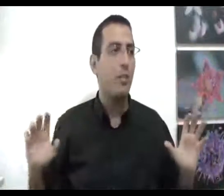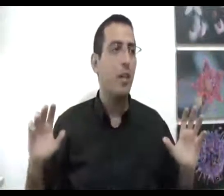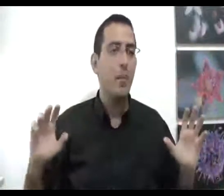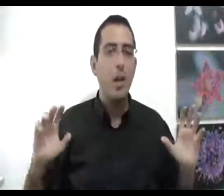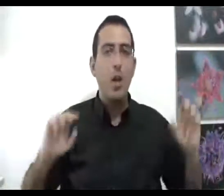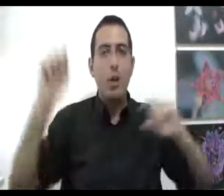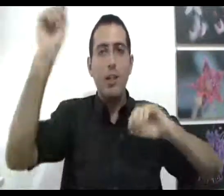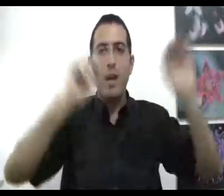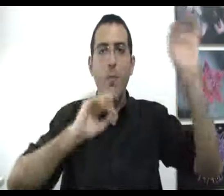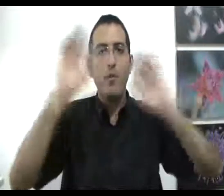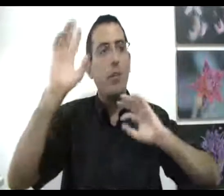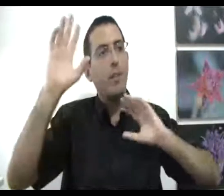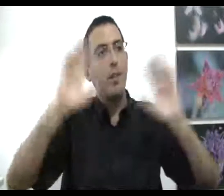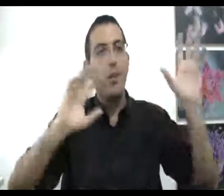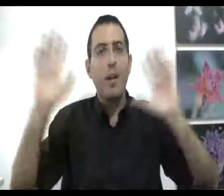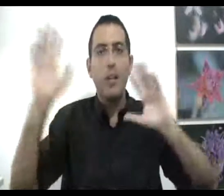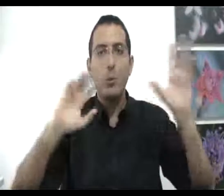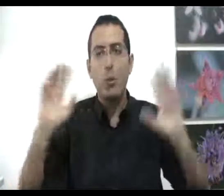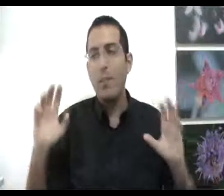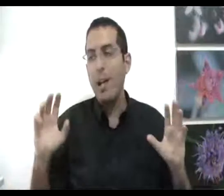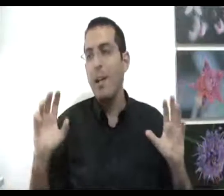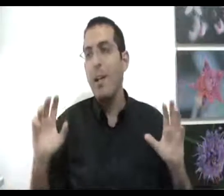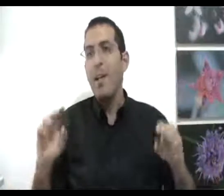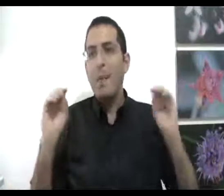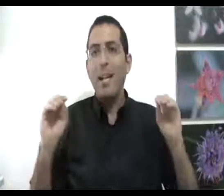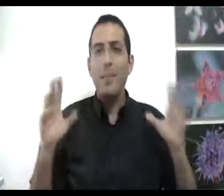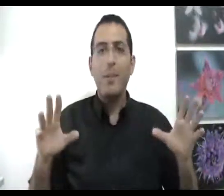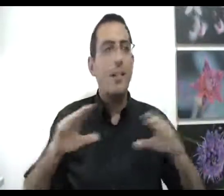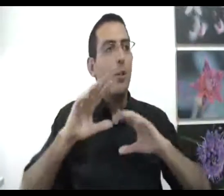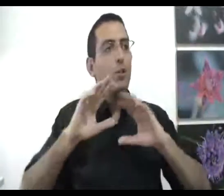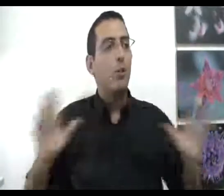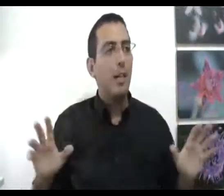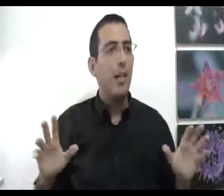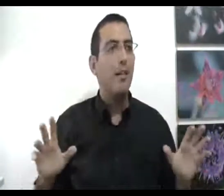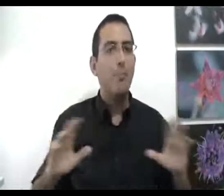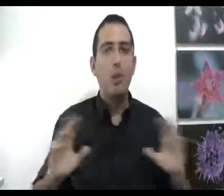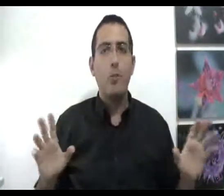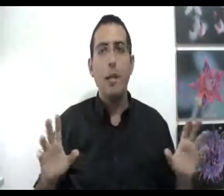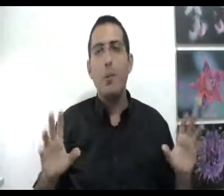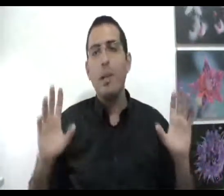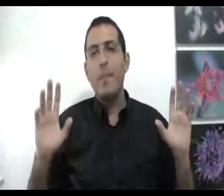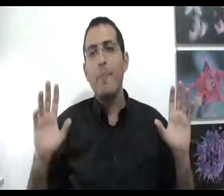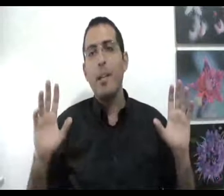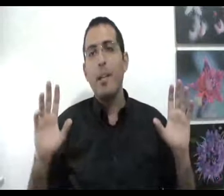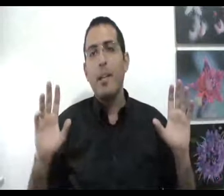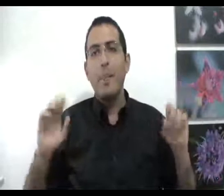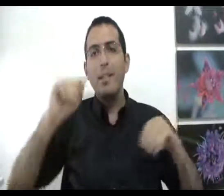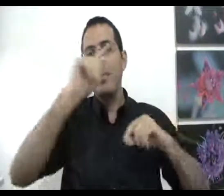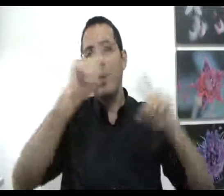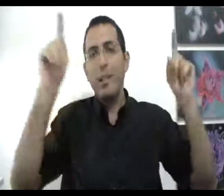הדברים, כל דבר איך מופיעים לכל דבר, כל דבר איך קשור לכל דבר ומילה אדם כזה יכול להוציא כל אחד מכל בעיה בעולם, כי בעצם הוא רואה את